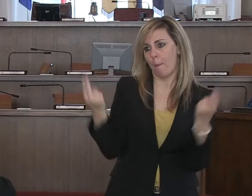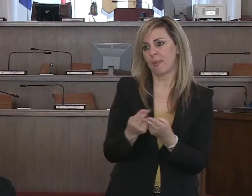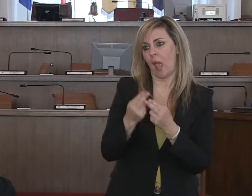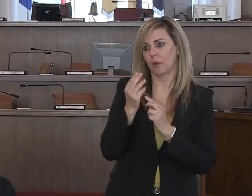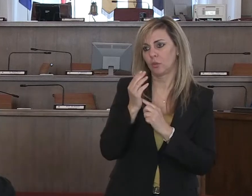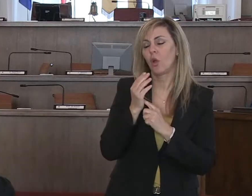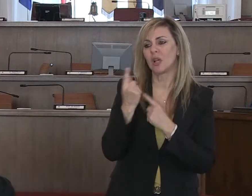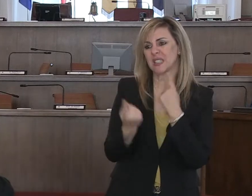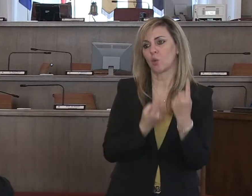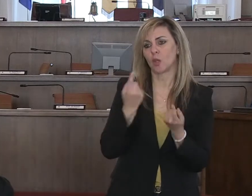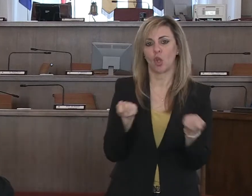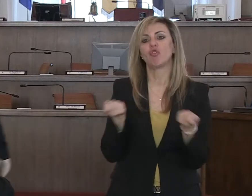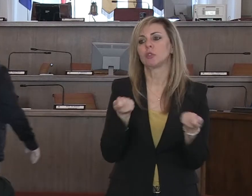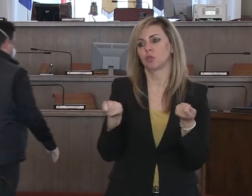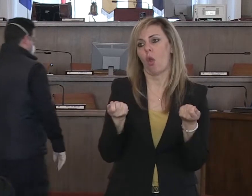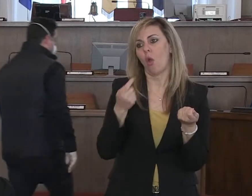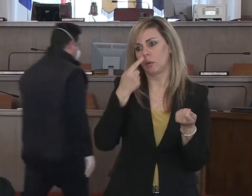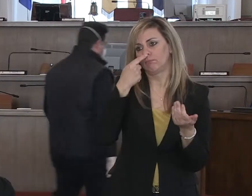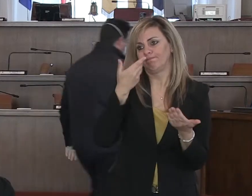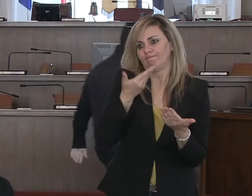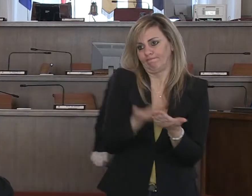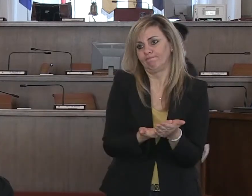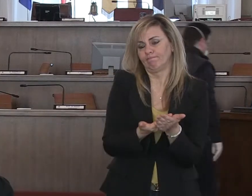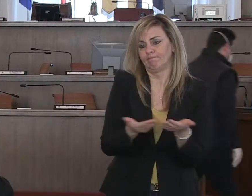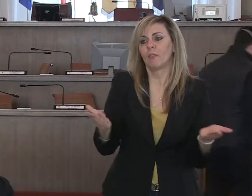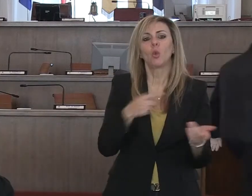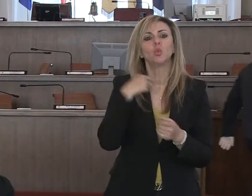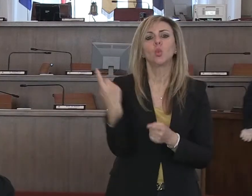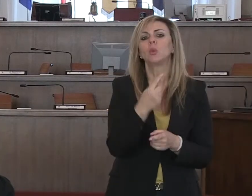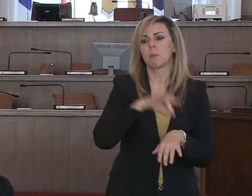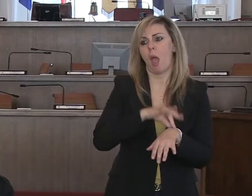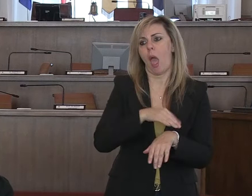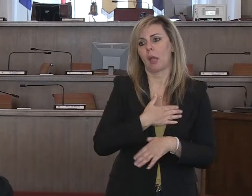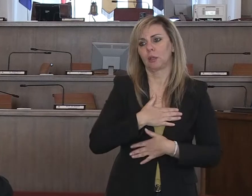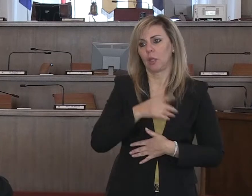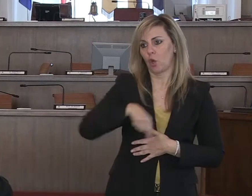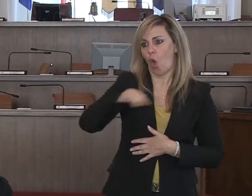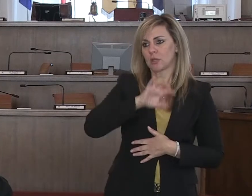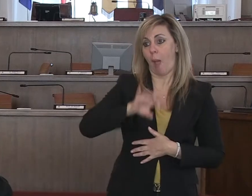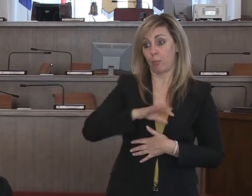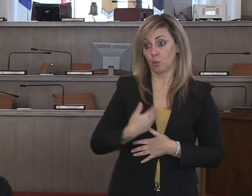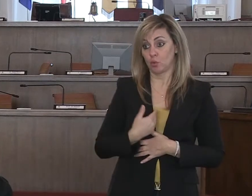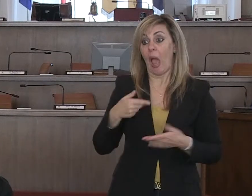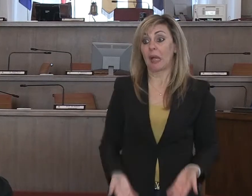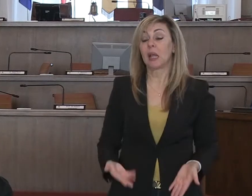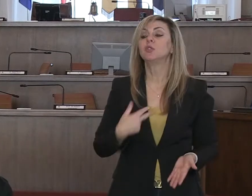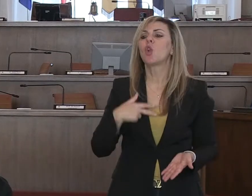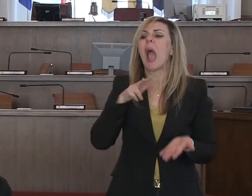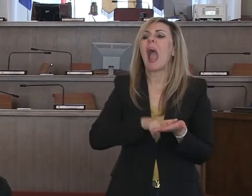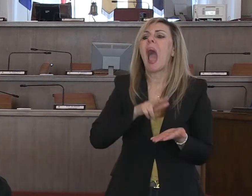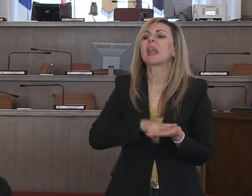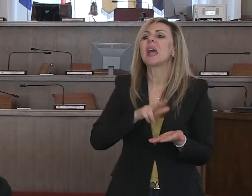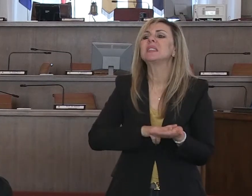a gestire proprio nei vari livelli tutti i nostri pazienti. Adesso noi abbiamo garantito un livello alto,